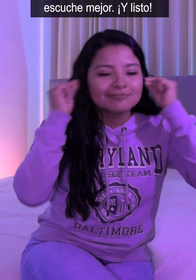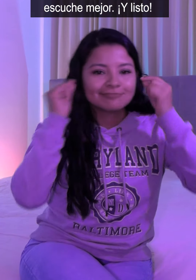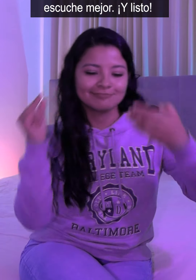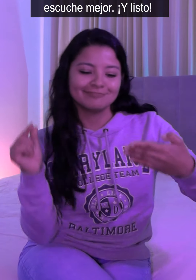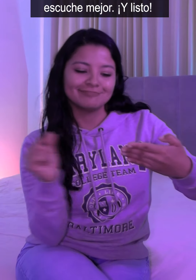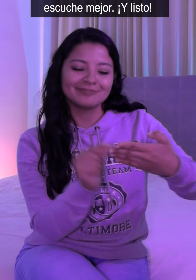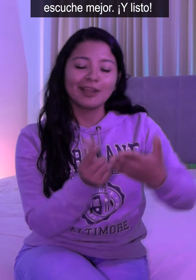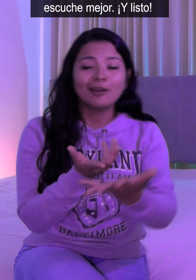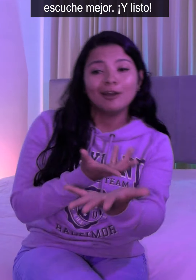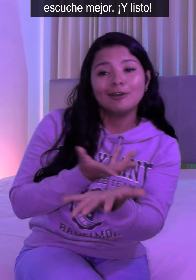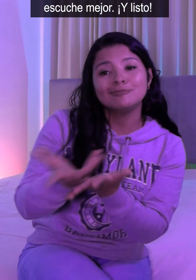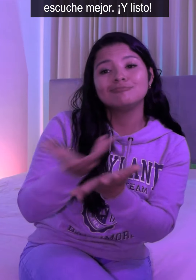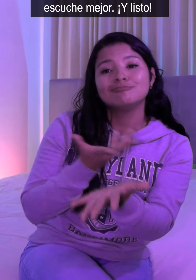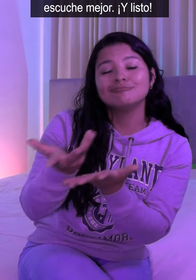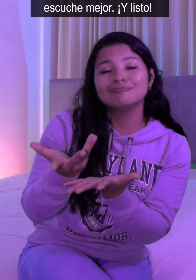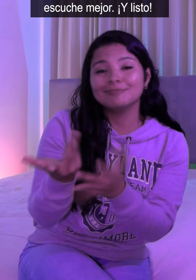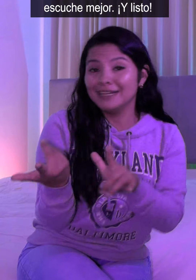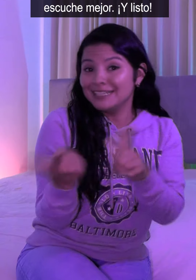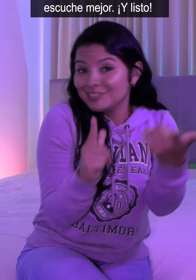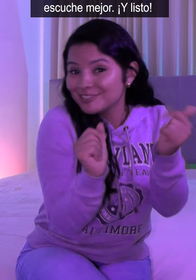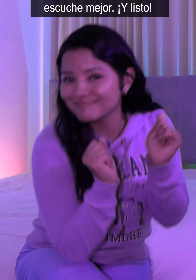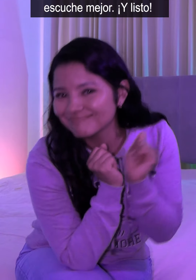libres para que escuche mejor. Y listo.